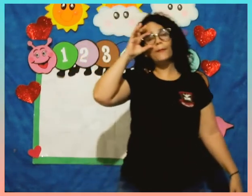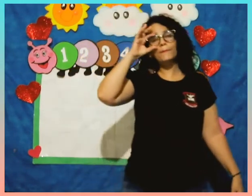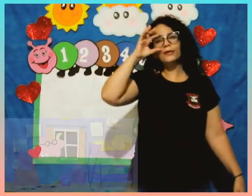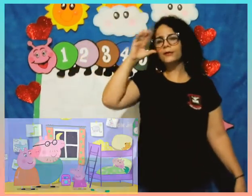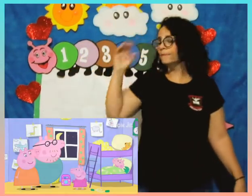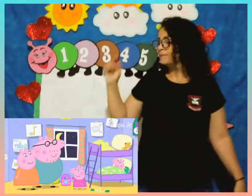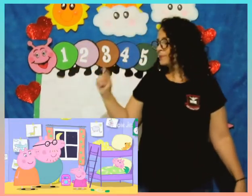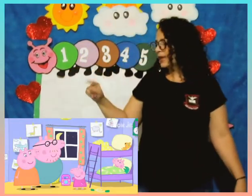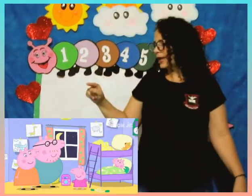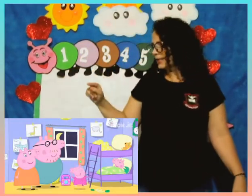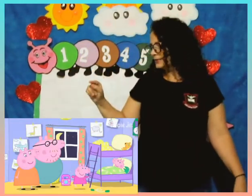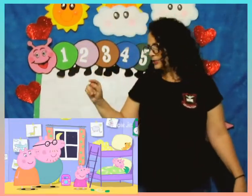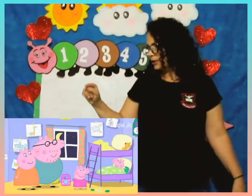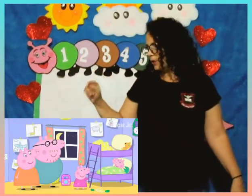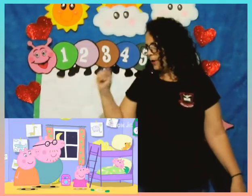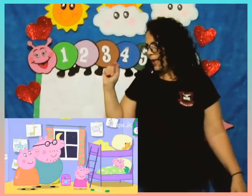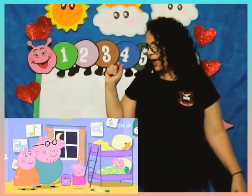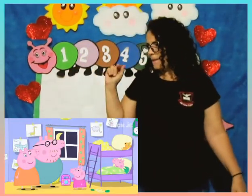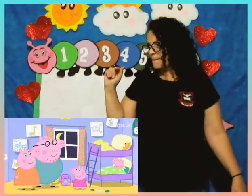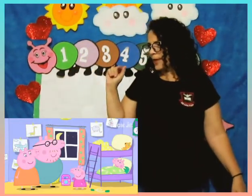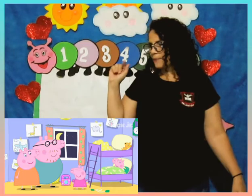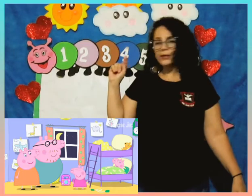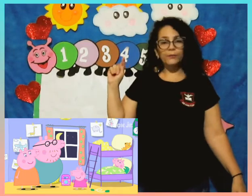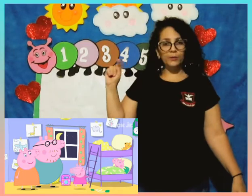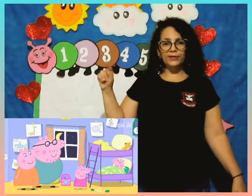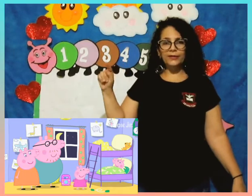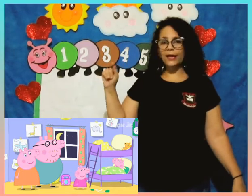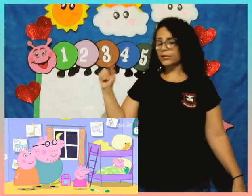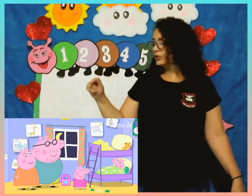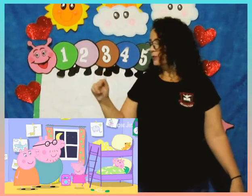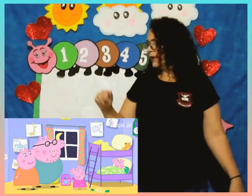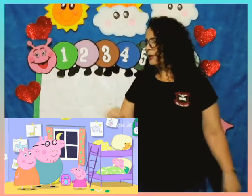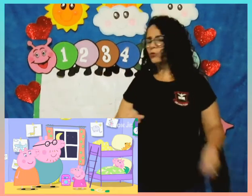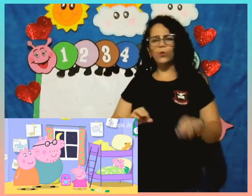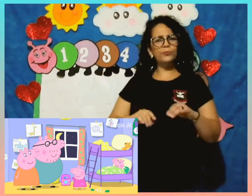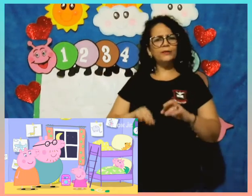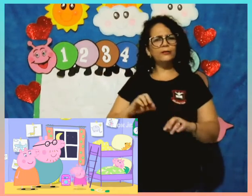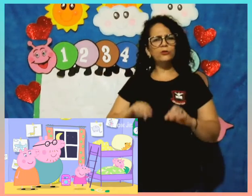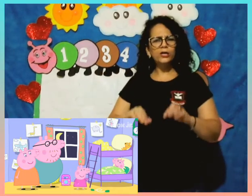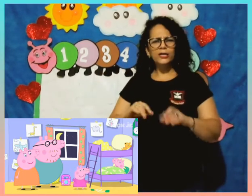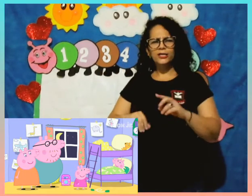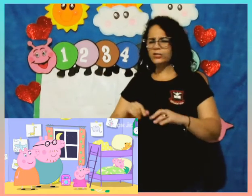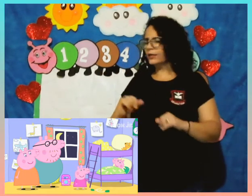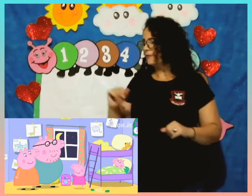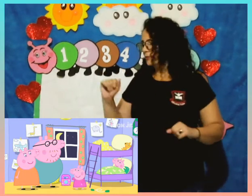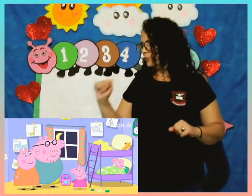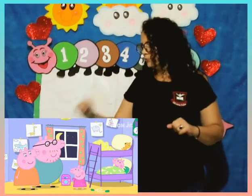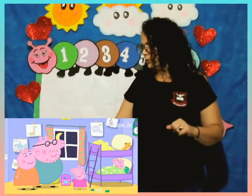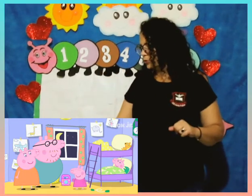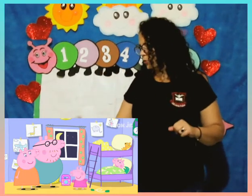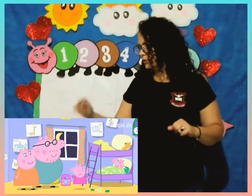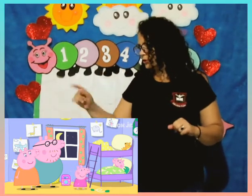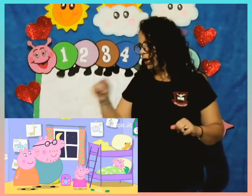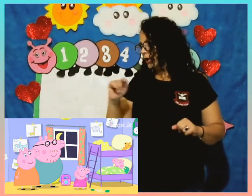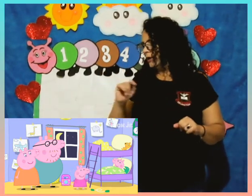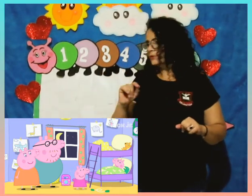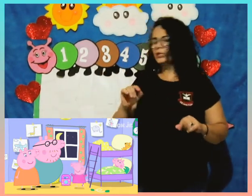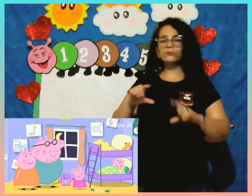Pig. Elas estão, a Peppa e a mamãe dela estão lá no computador escrevendo algumas coisas. E vocês vão